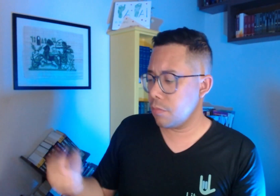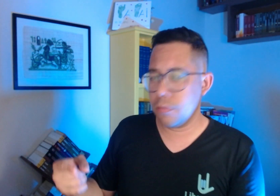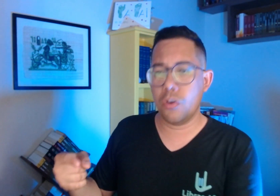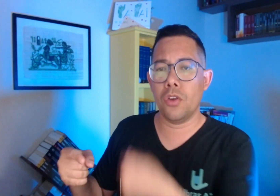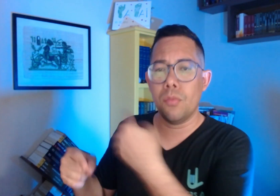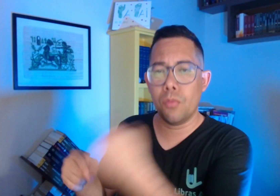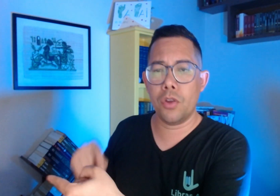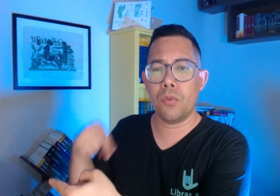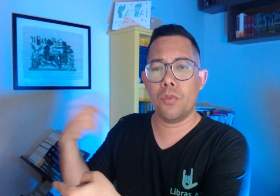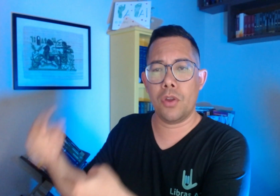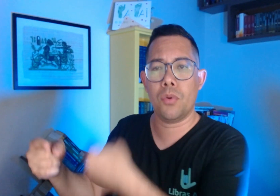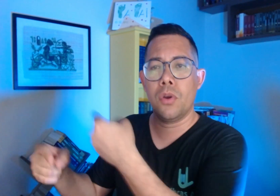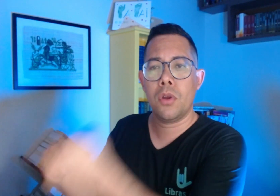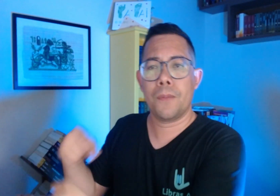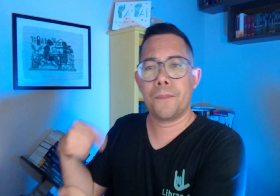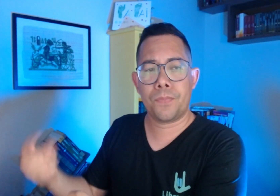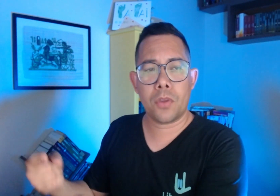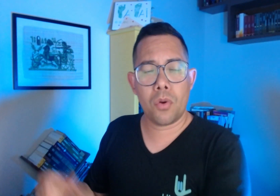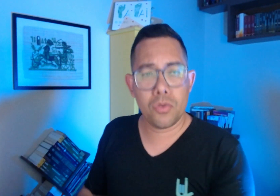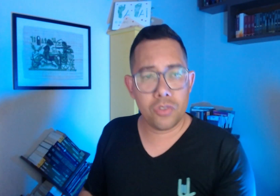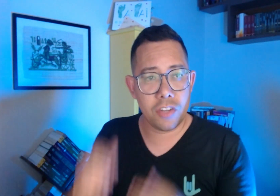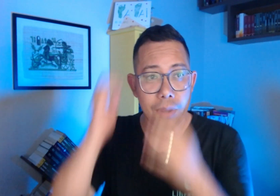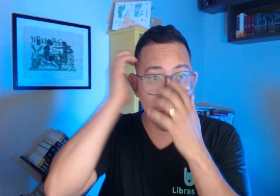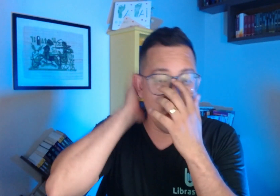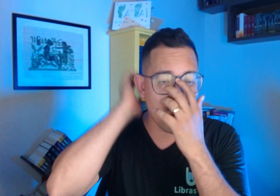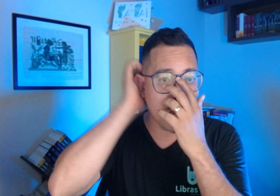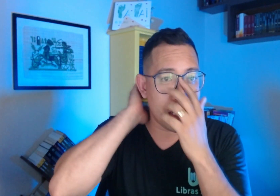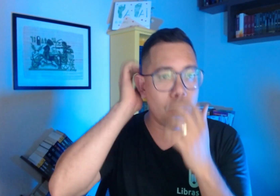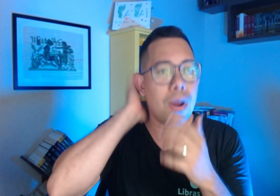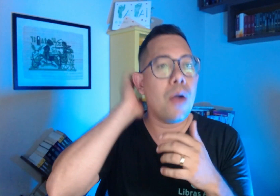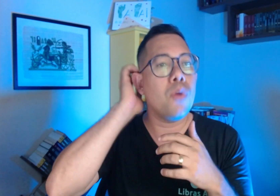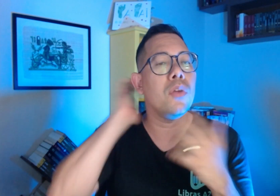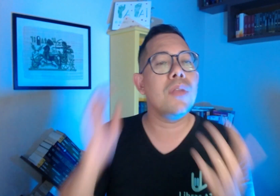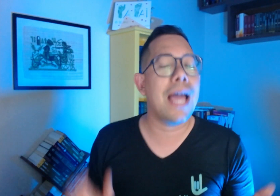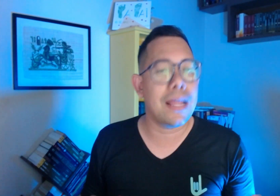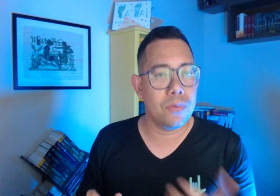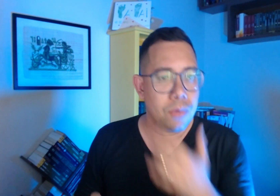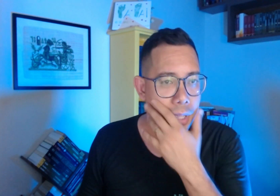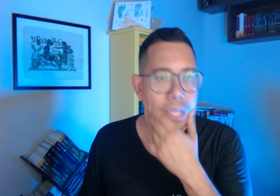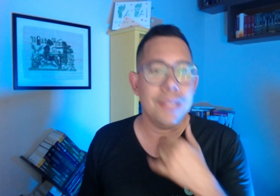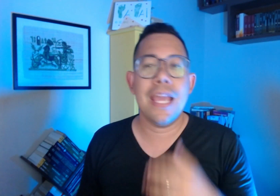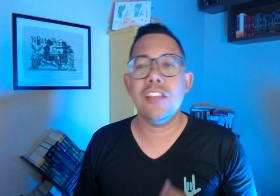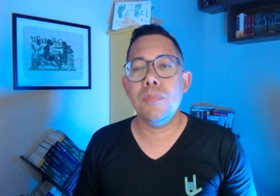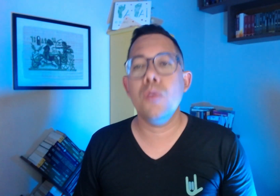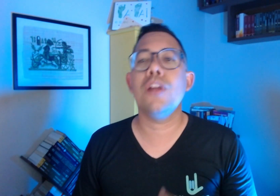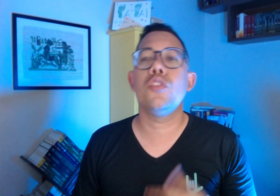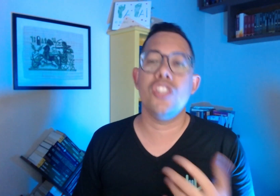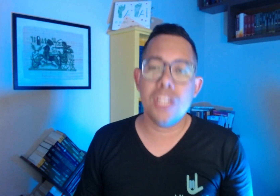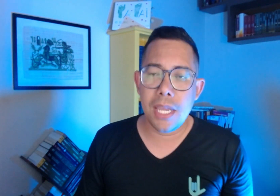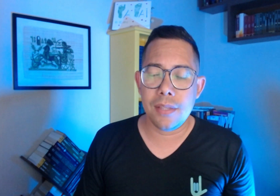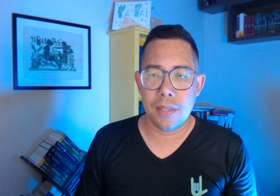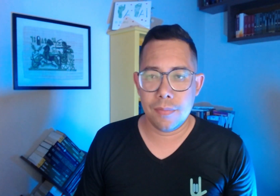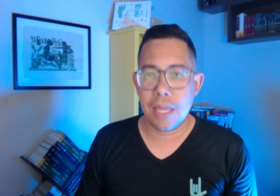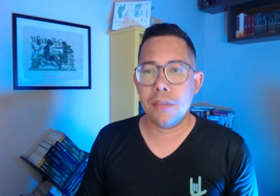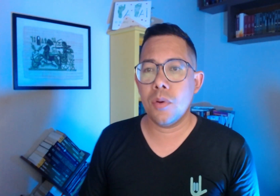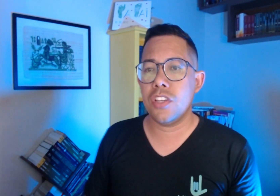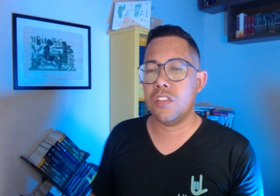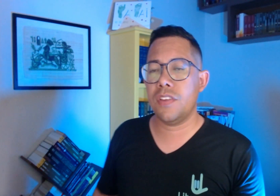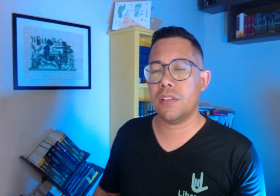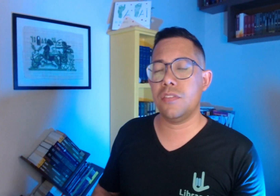morreu, morreu, morreu. Ou seja, mil cairão ao teu lado e 10 mil à tua direita. Então, a gente fez assim,